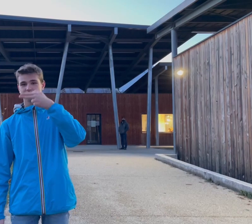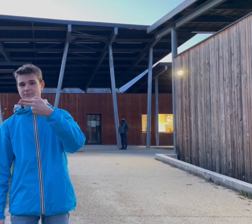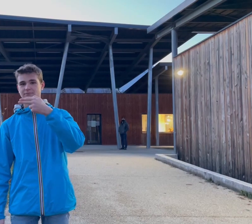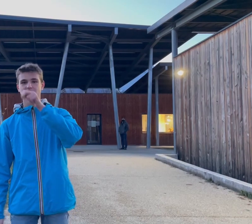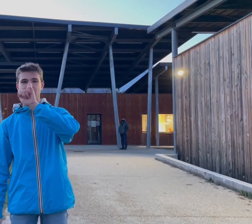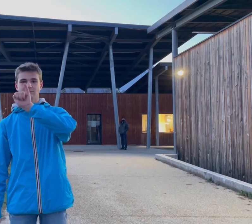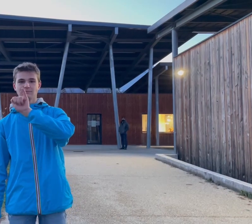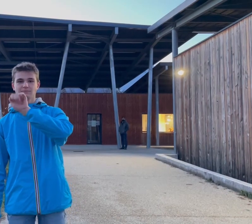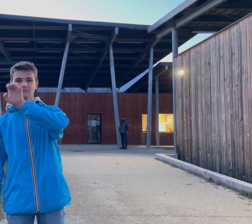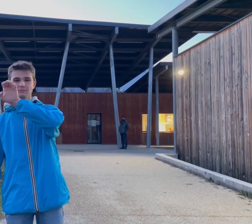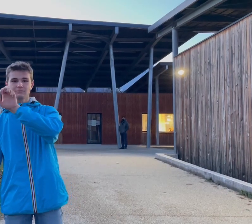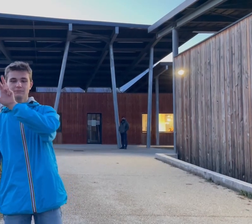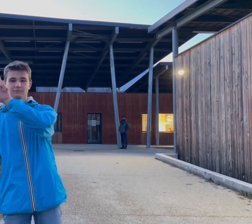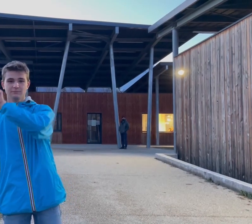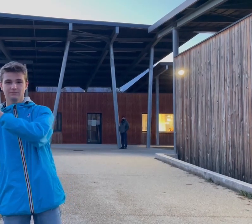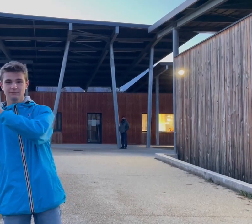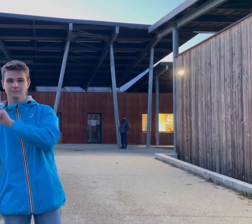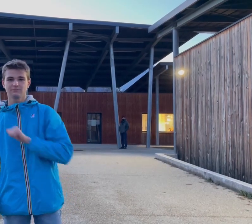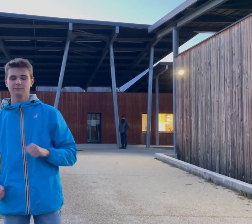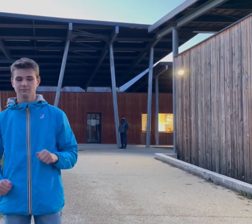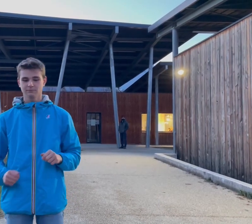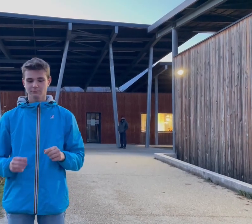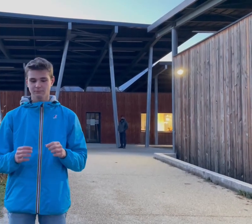Nous nous trouvons ici en zone granier où se trouvent les salgers.